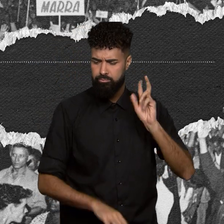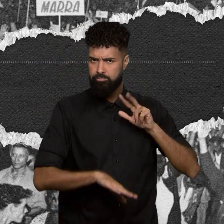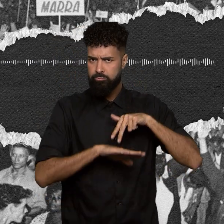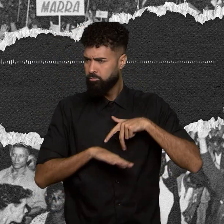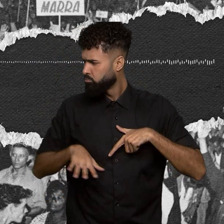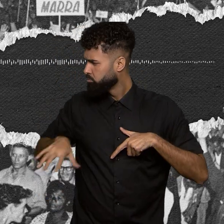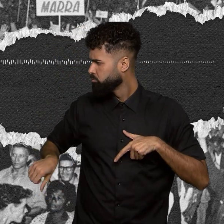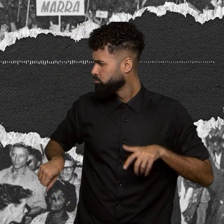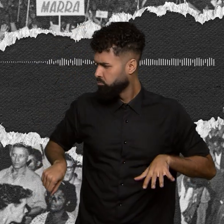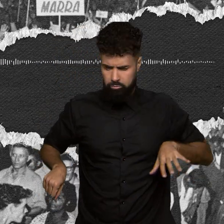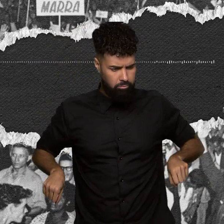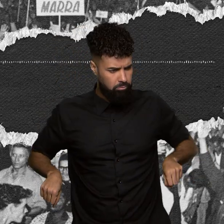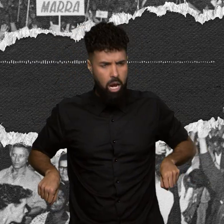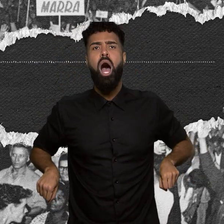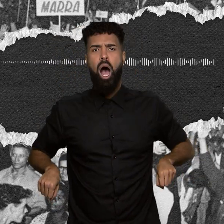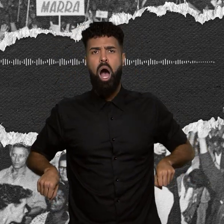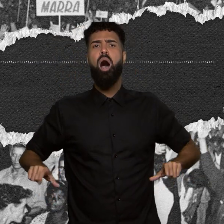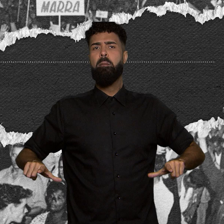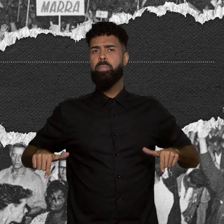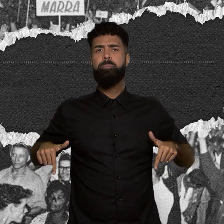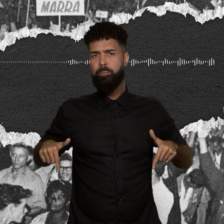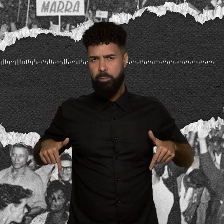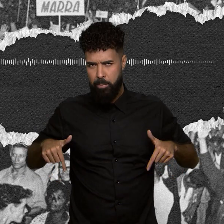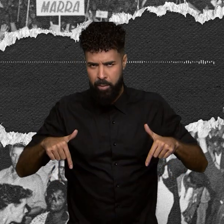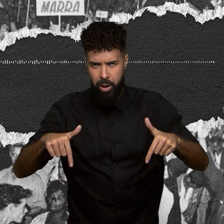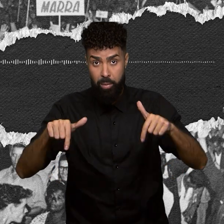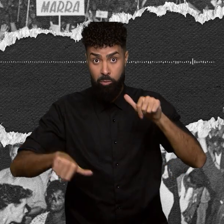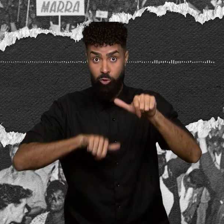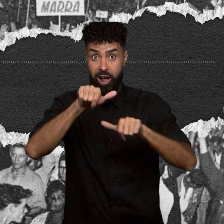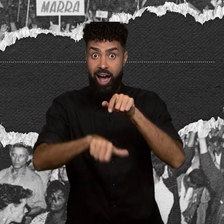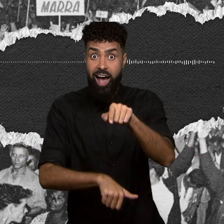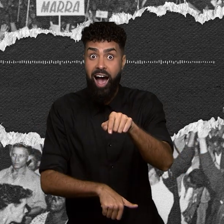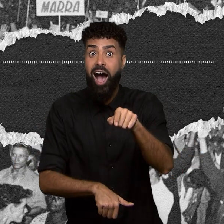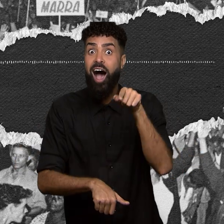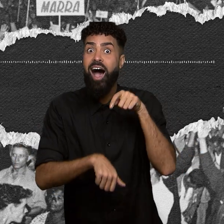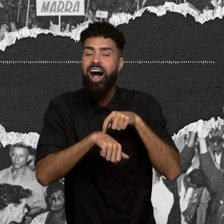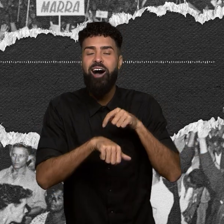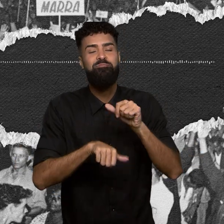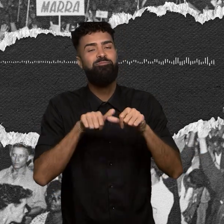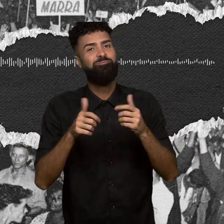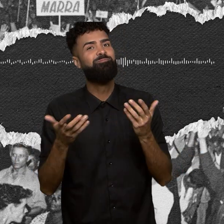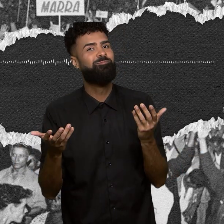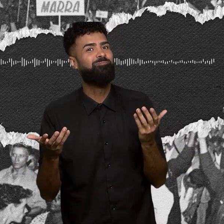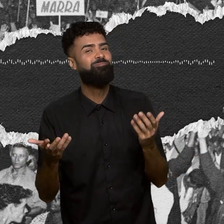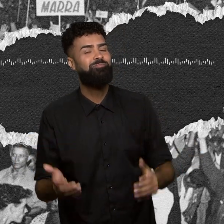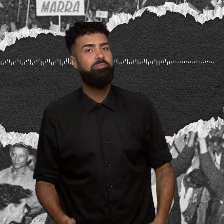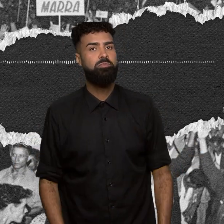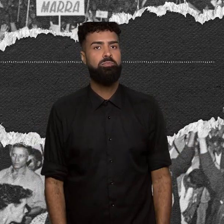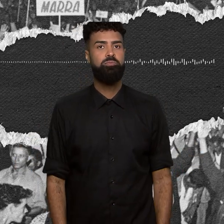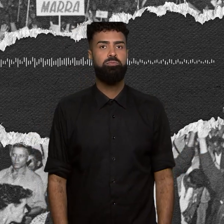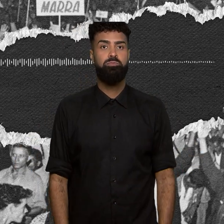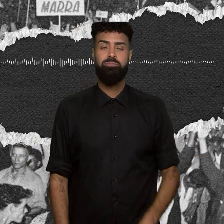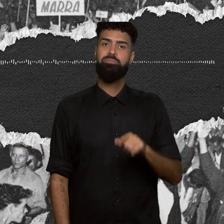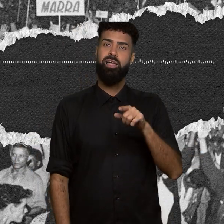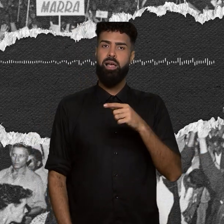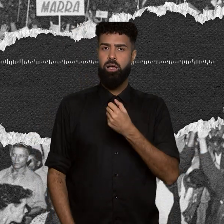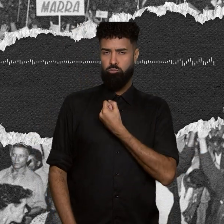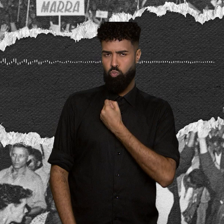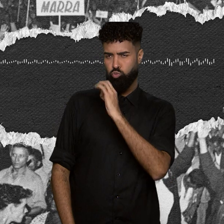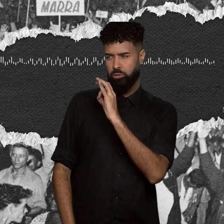os outros, agir e mudar essa realidade, aí a coisa muda. Já olhando para os números, o analfabetismo é